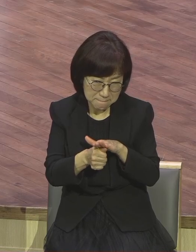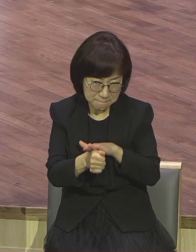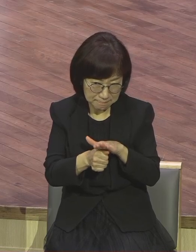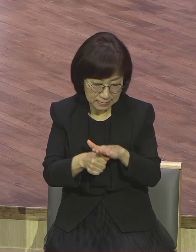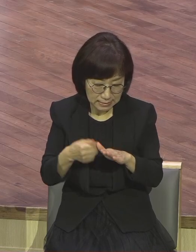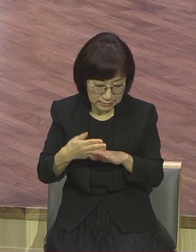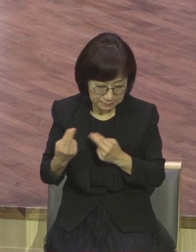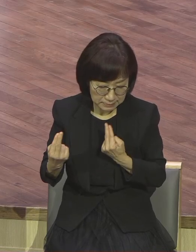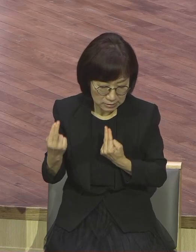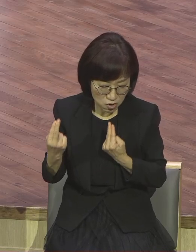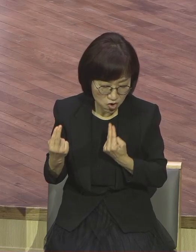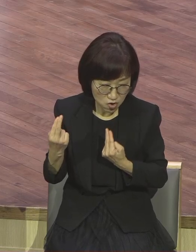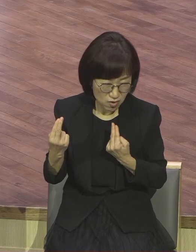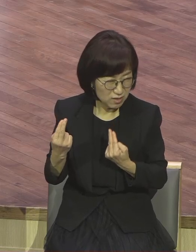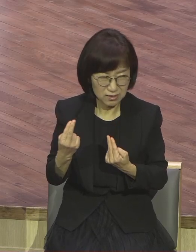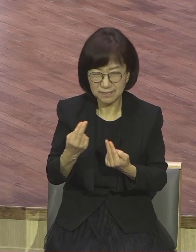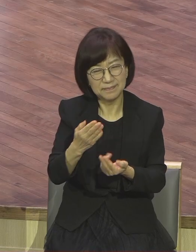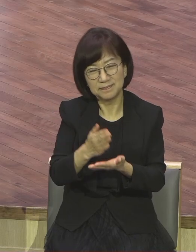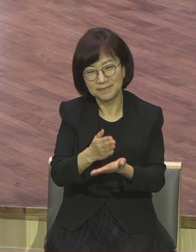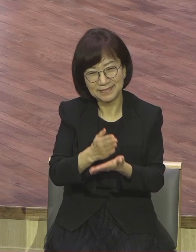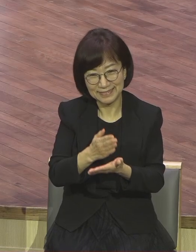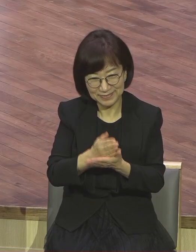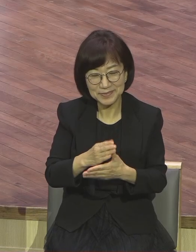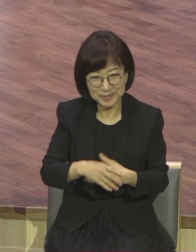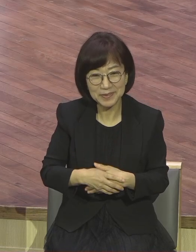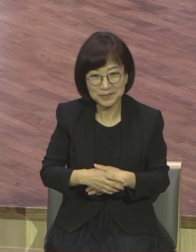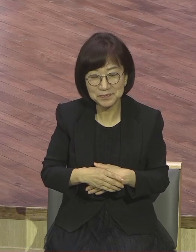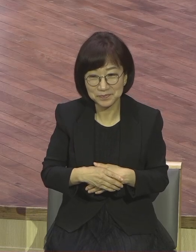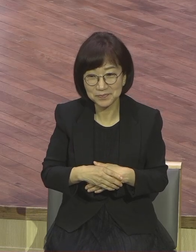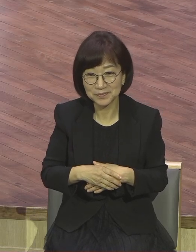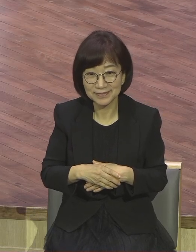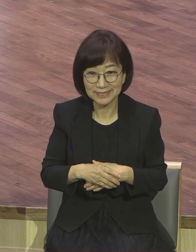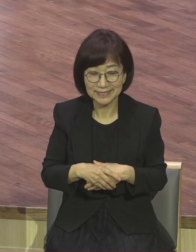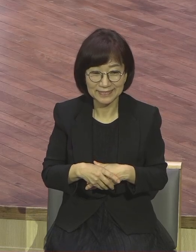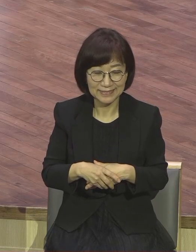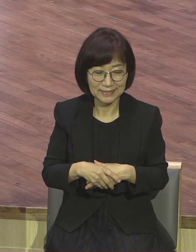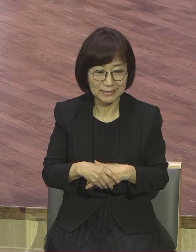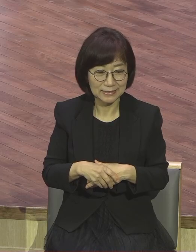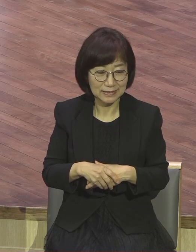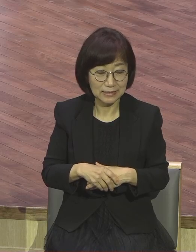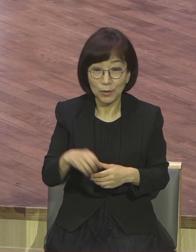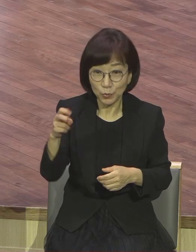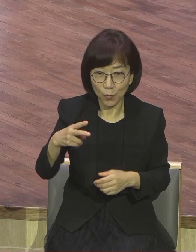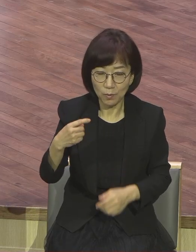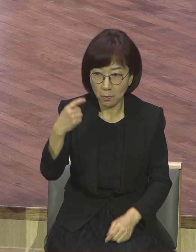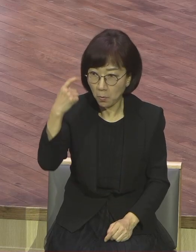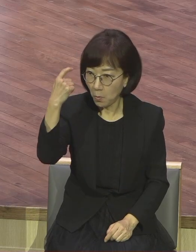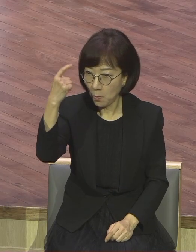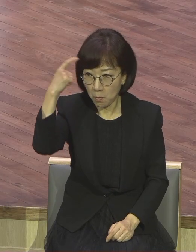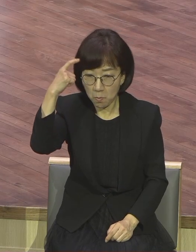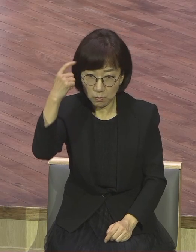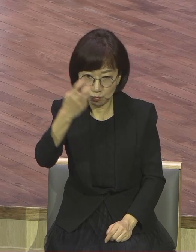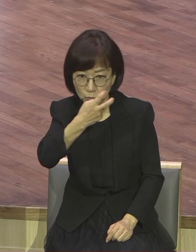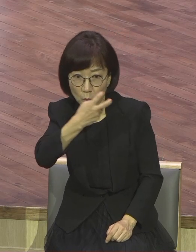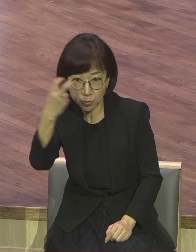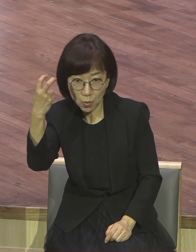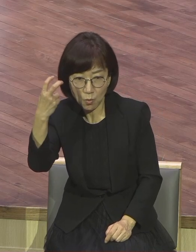무능해보는 사람이 가는 줄 아세요. 여러분 볼 때 가장 많이 병원하고 가장 다가진 것 같은 사람이 가장